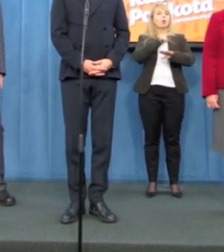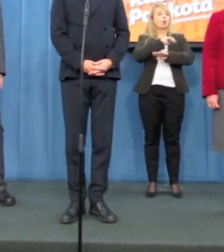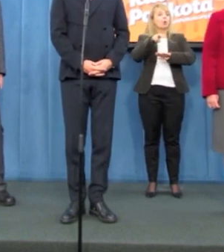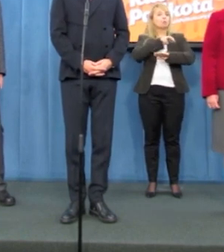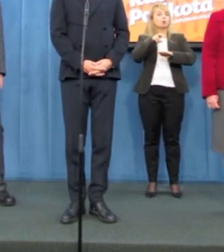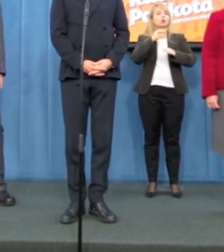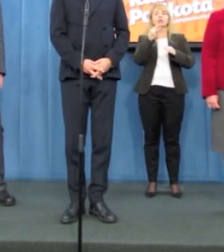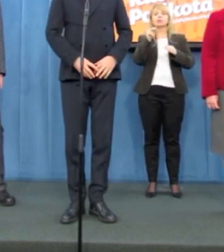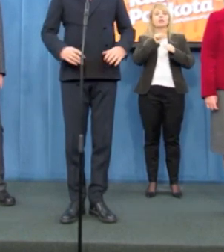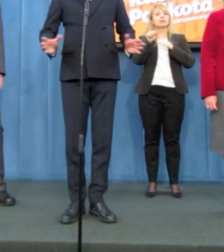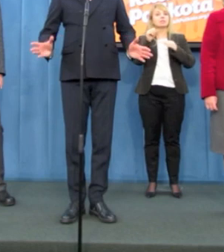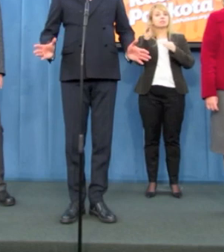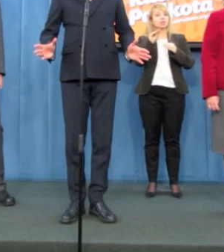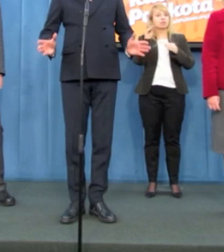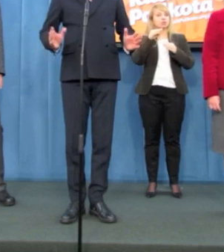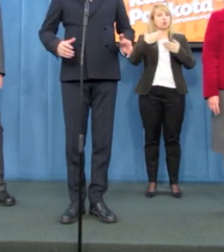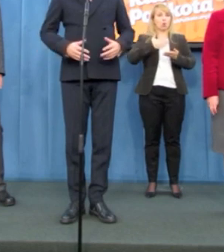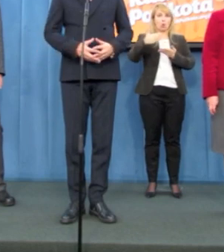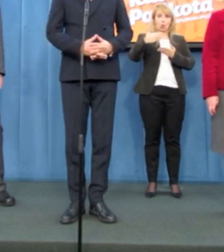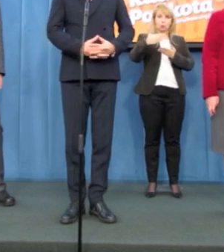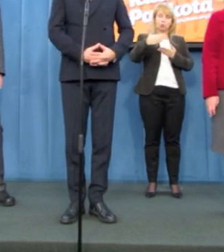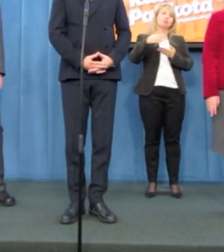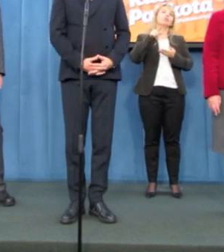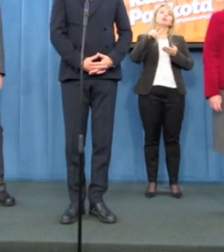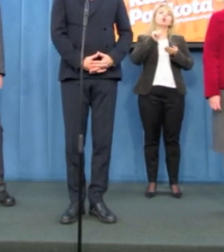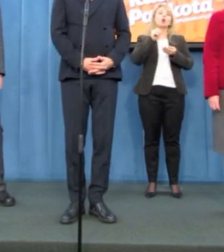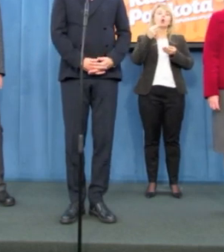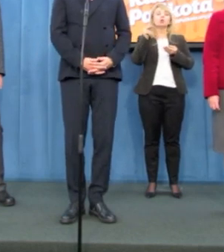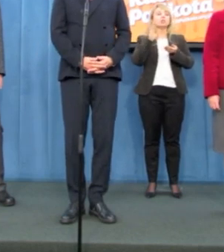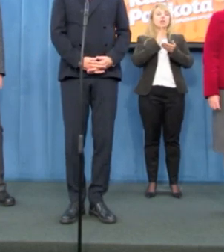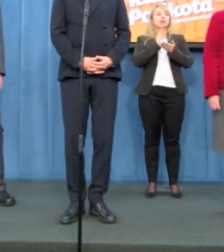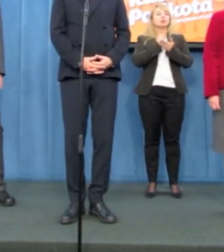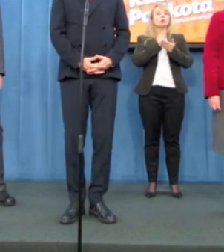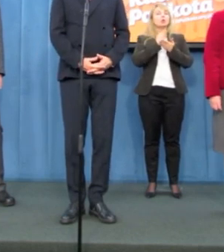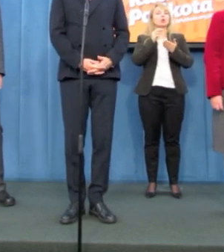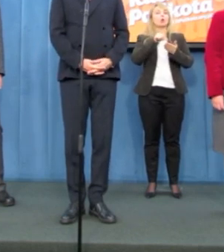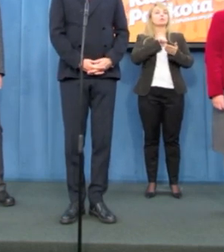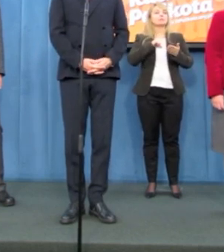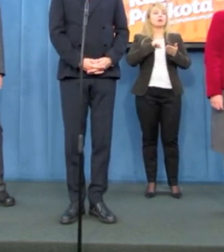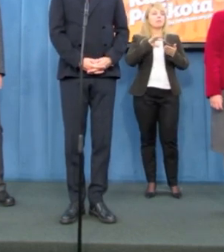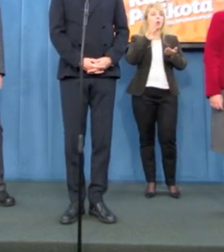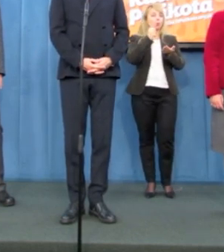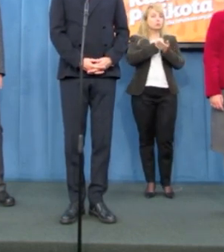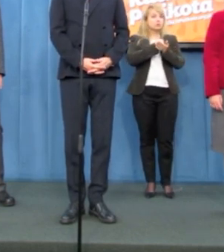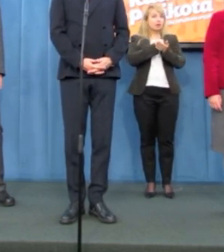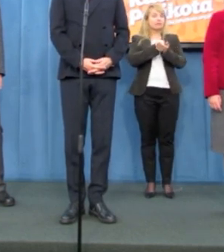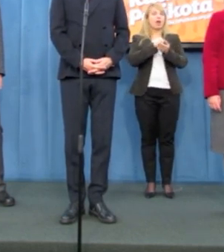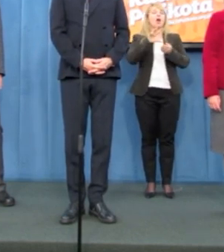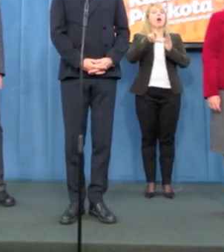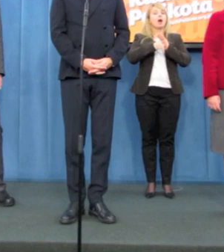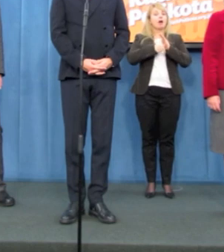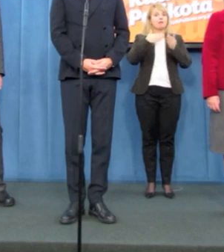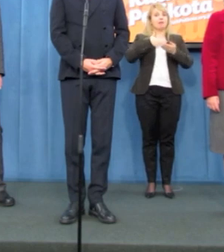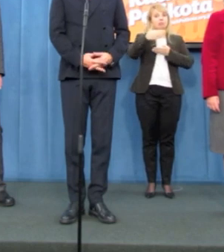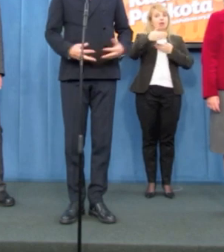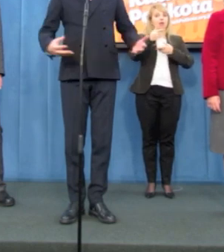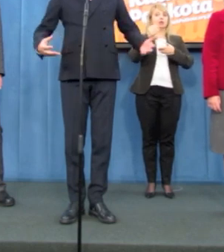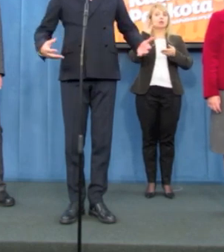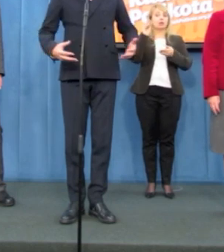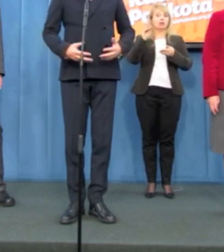mobilizacja, bo dotyczy ogromnej liczby innych ustaw. Nie samej ustawy, o Centralnym Biurze Antykorupcyjnym. Po pierwsze,